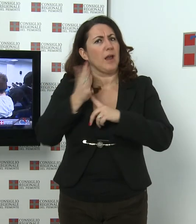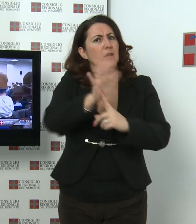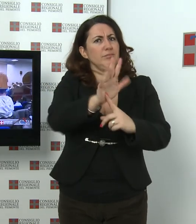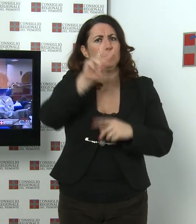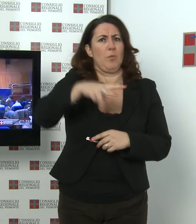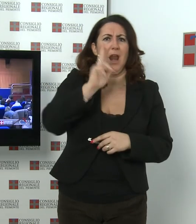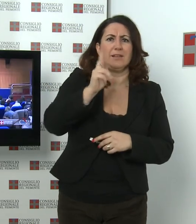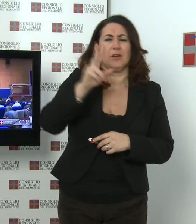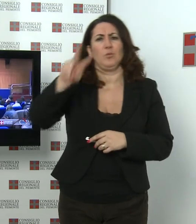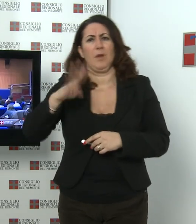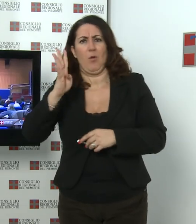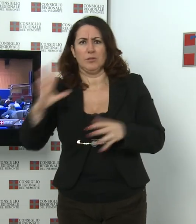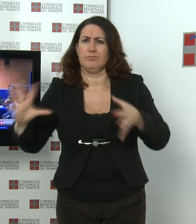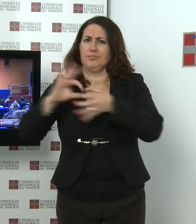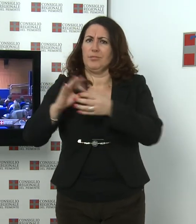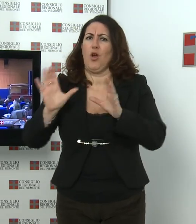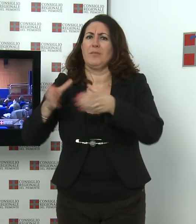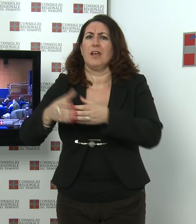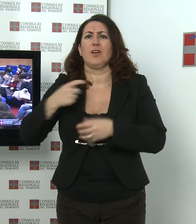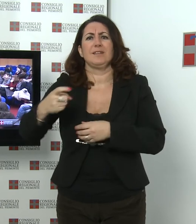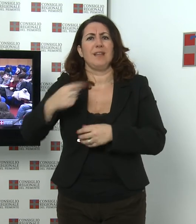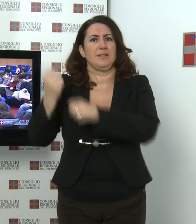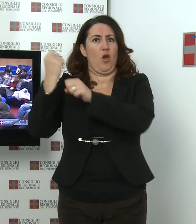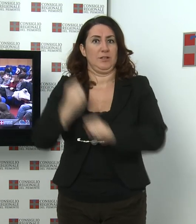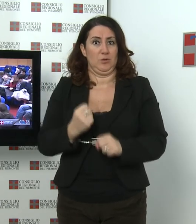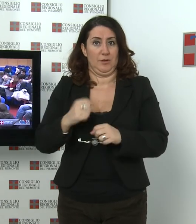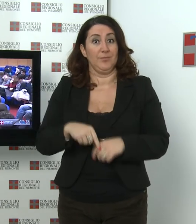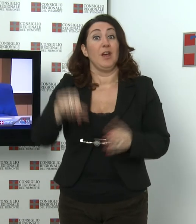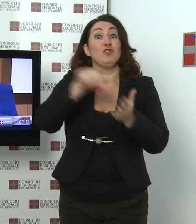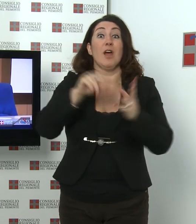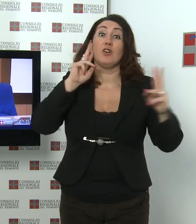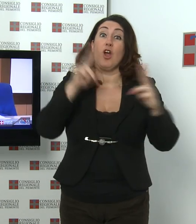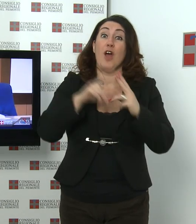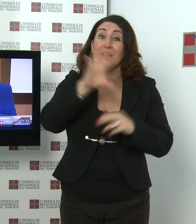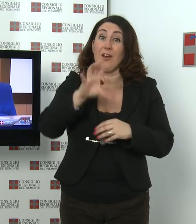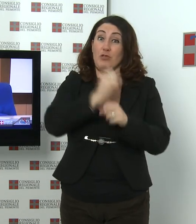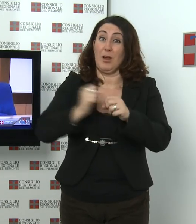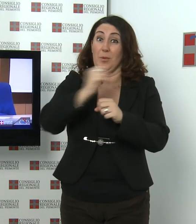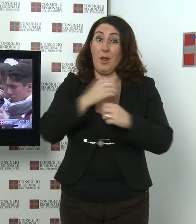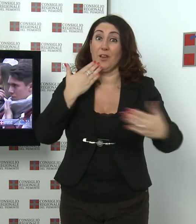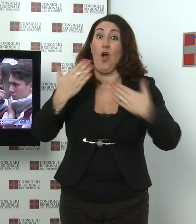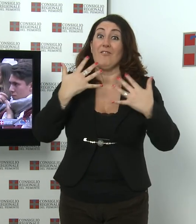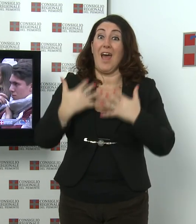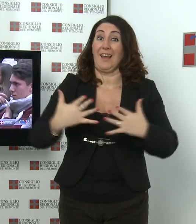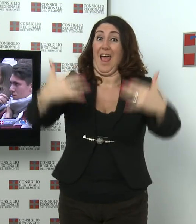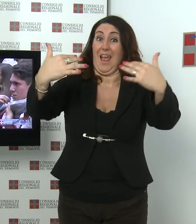Nello stesso giorno, al centro incontri della Regione Piemonte di Corso Stati Uniti è stata tenuta una conferenza a cura della consulta europea